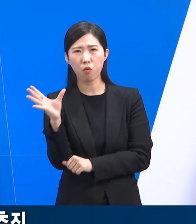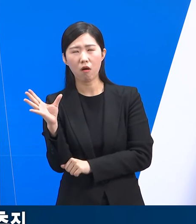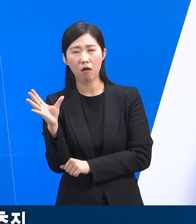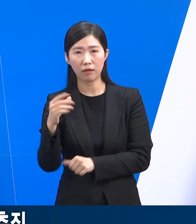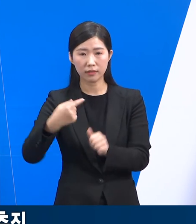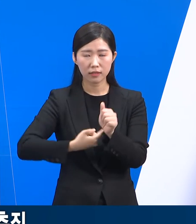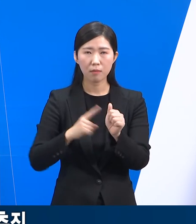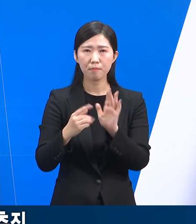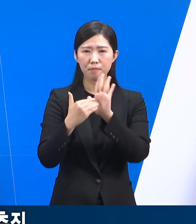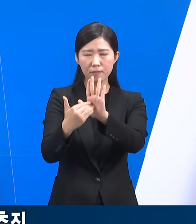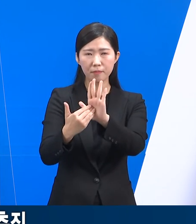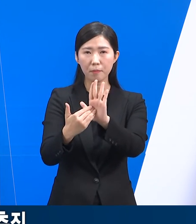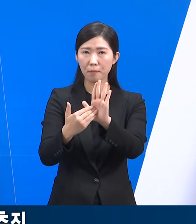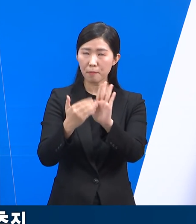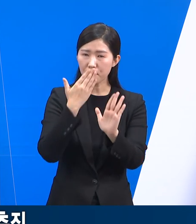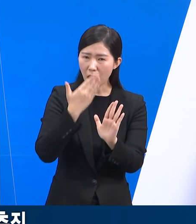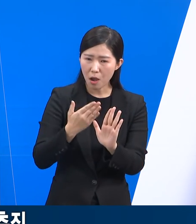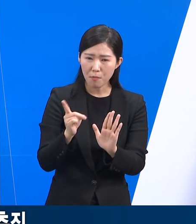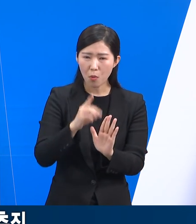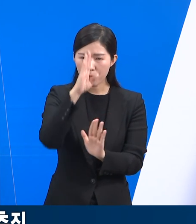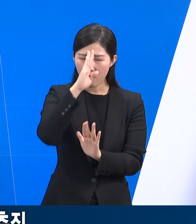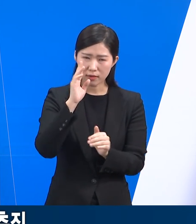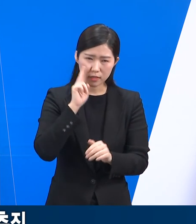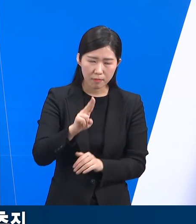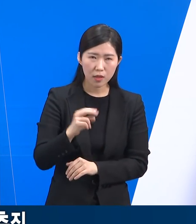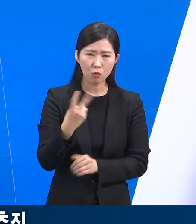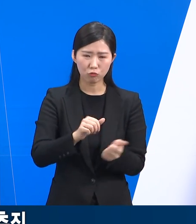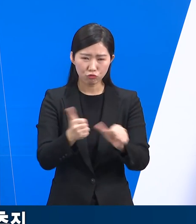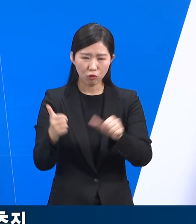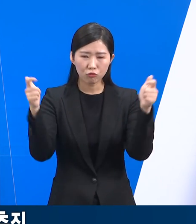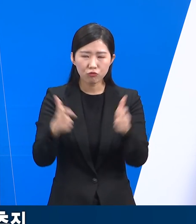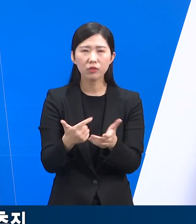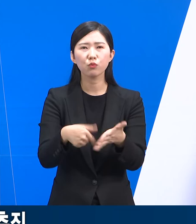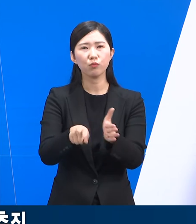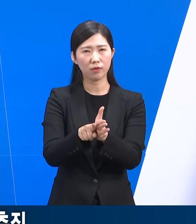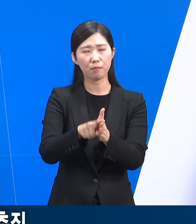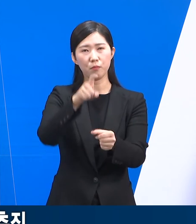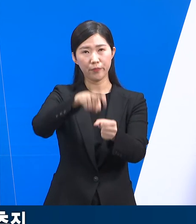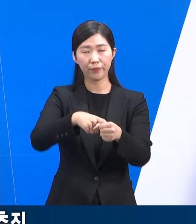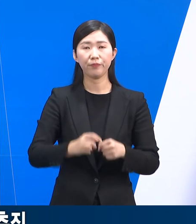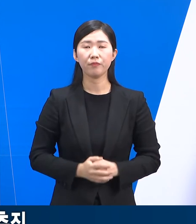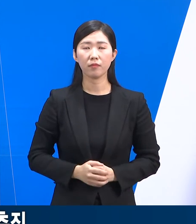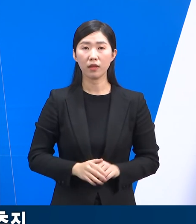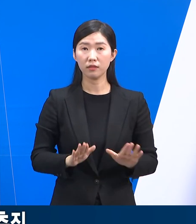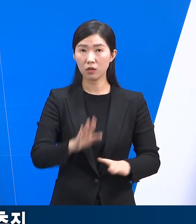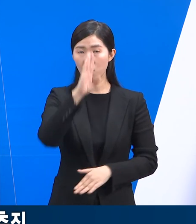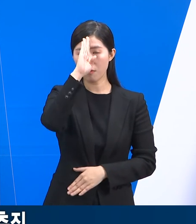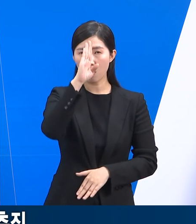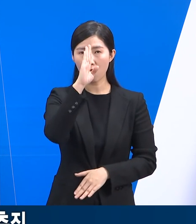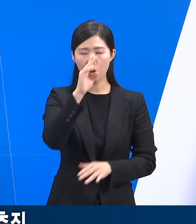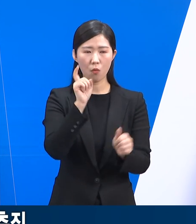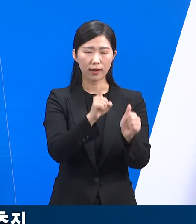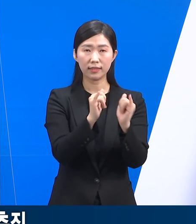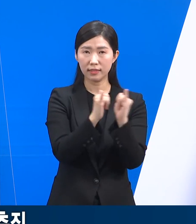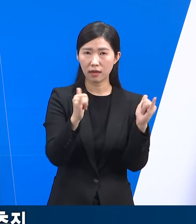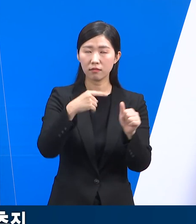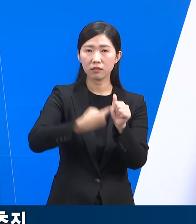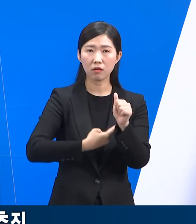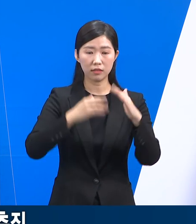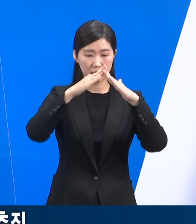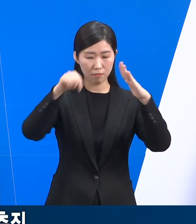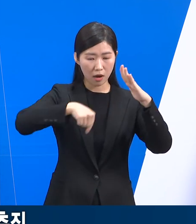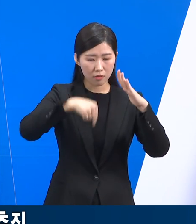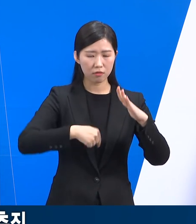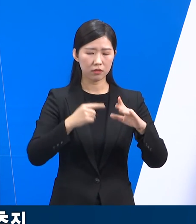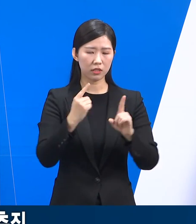가능한 중증 사망을 최소화하기 위한 조치입니다. 연일 확진자 급증으로 도내 재택치료자가 또한 증가하고